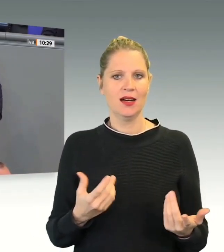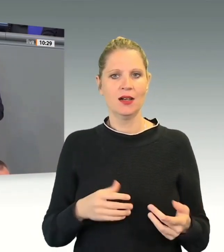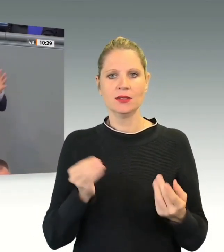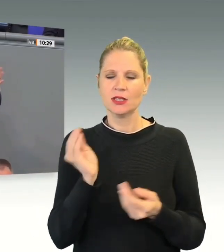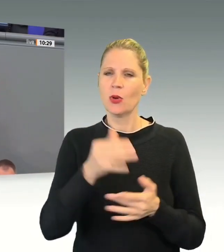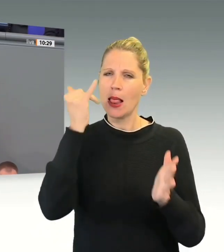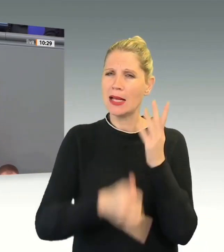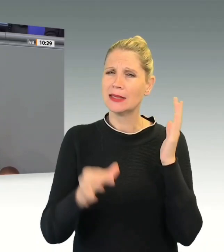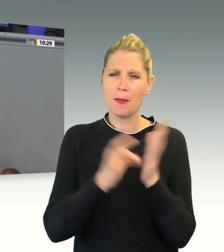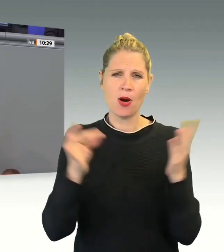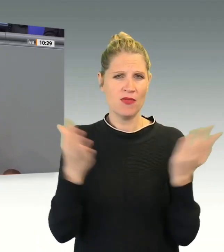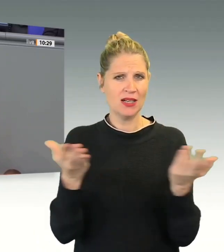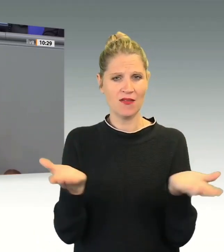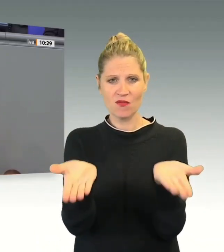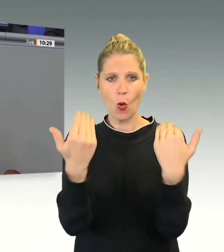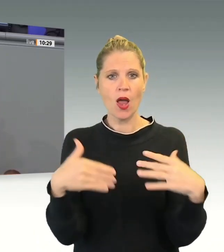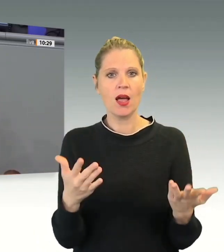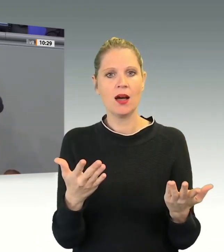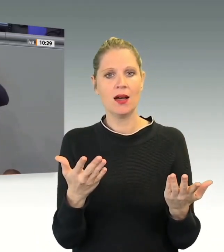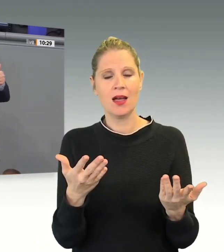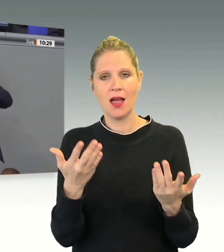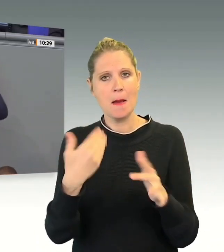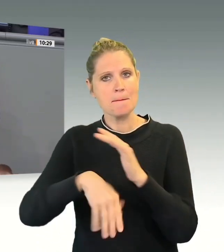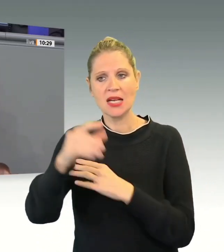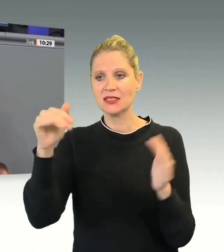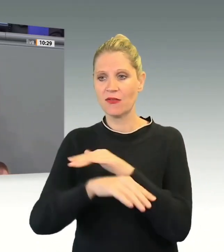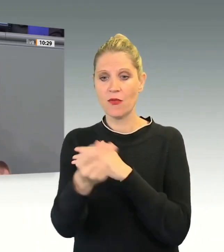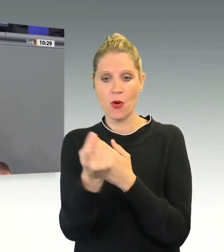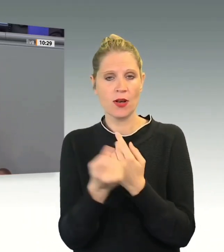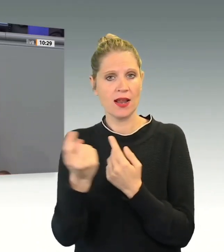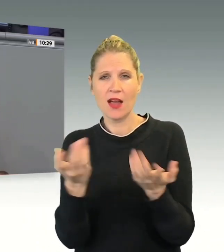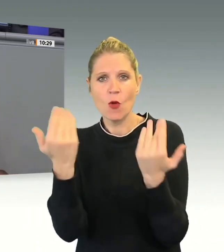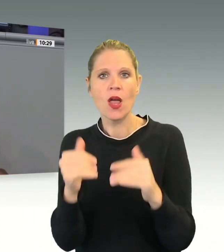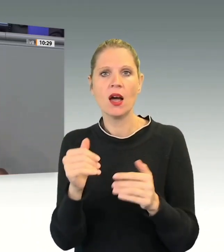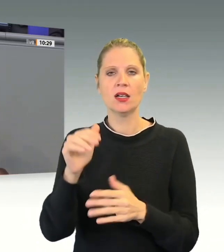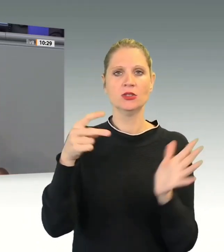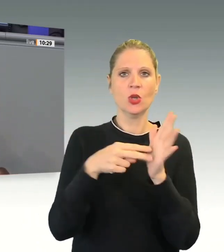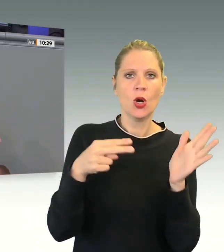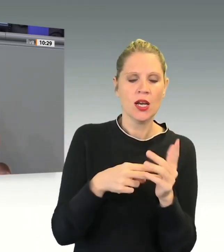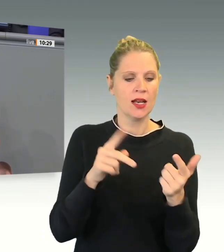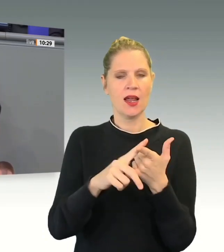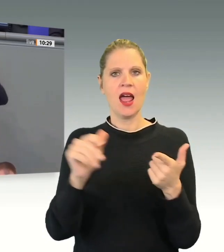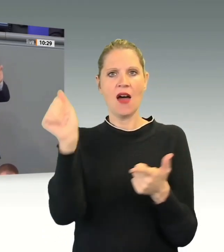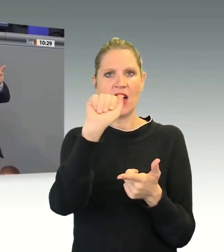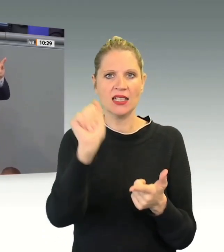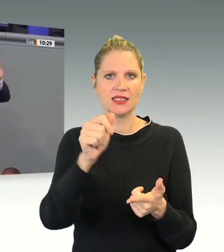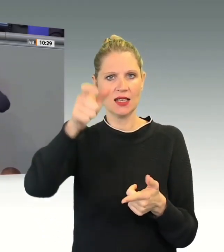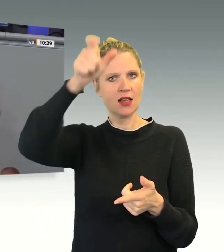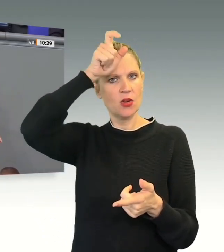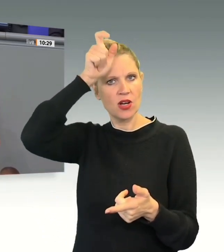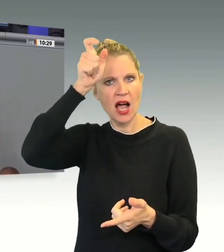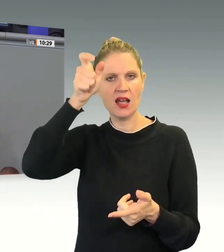Woher kommen denn die meisten? Syrien, Afghanistan, Türkei, Iran,